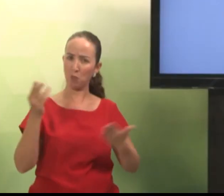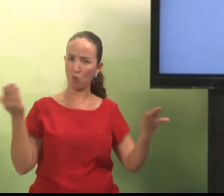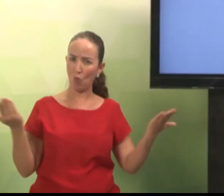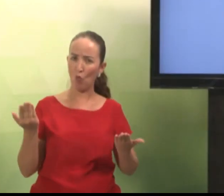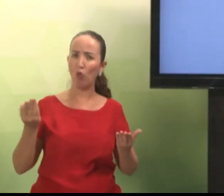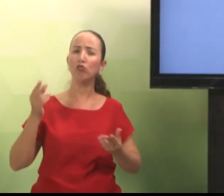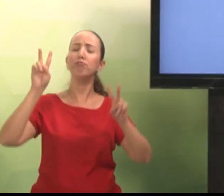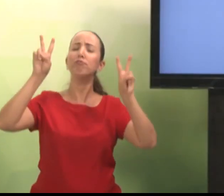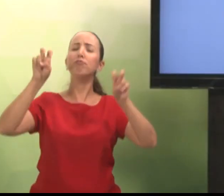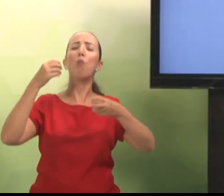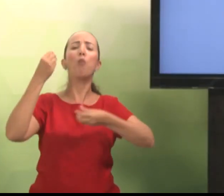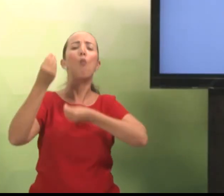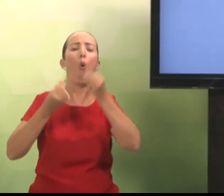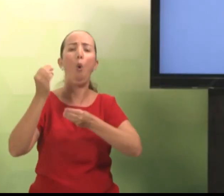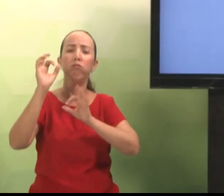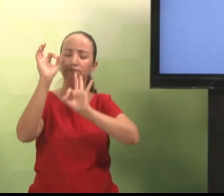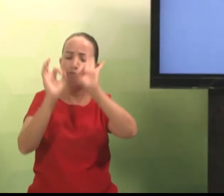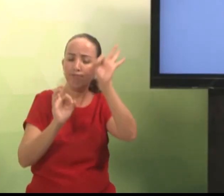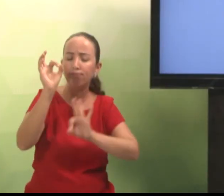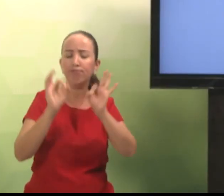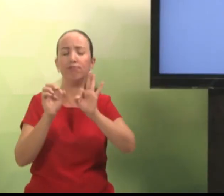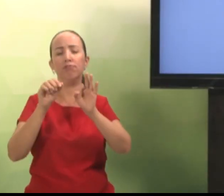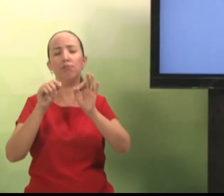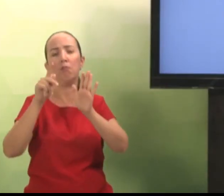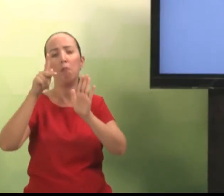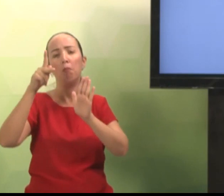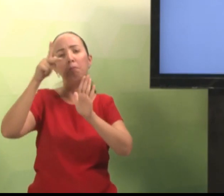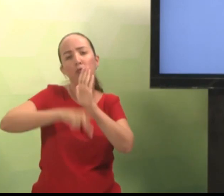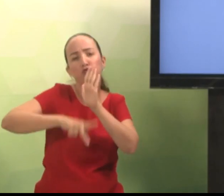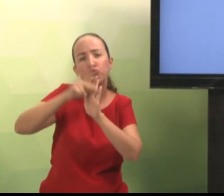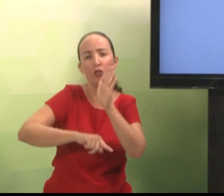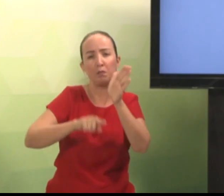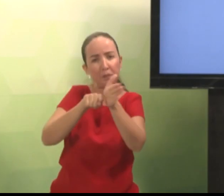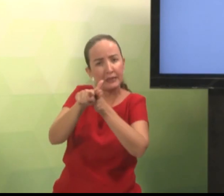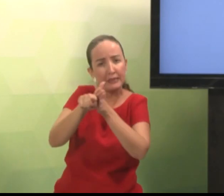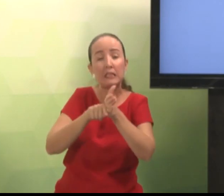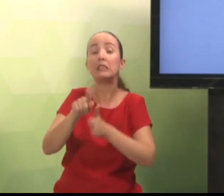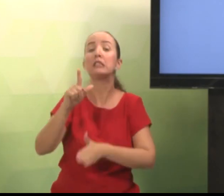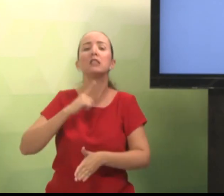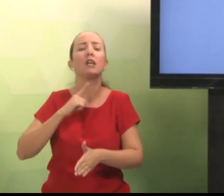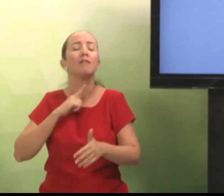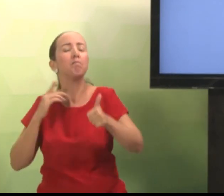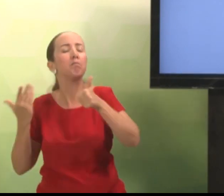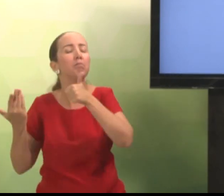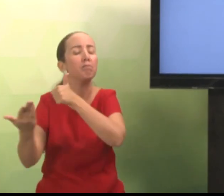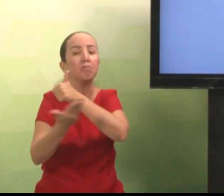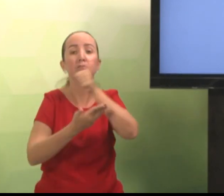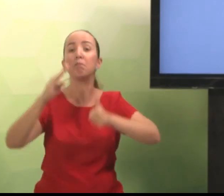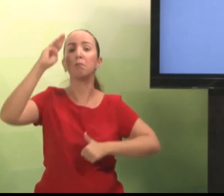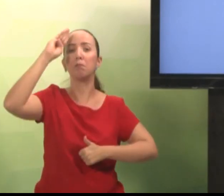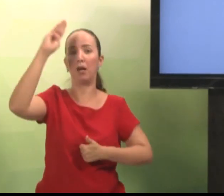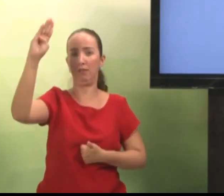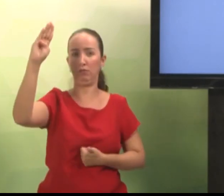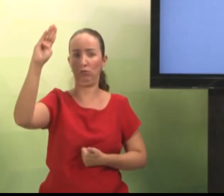Então, viram? Aqui nós falamos sobre a organização do projeto de pesquisa. E o mais importante, o